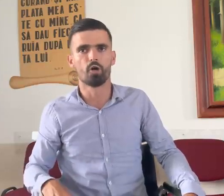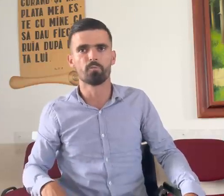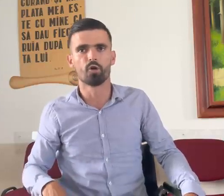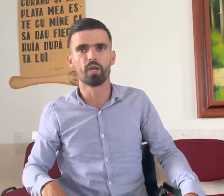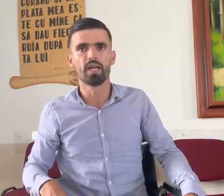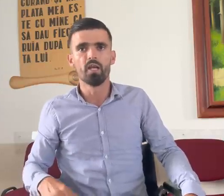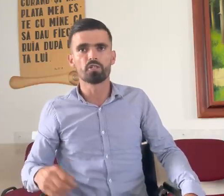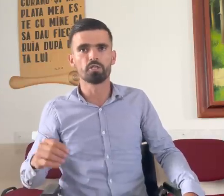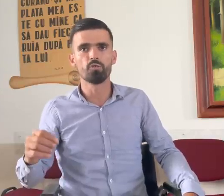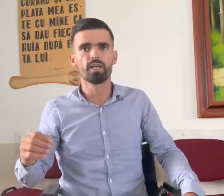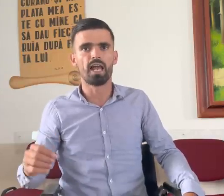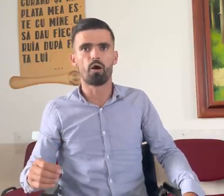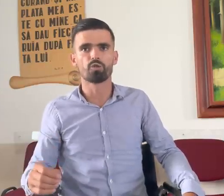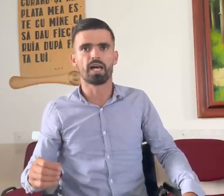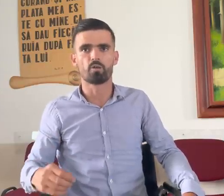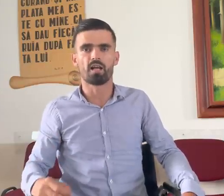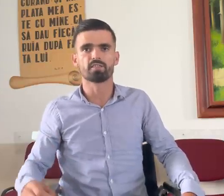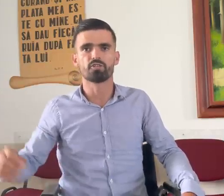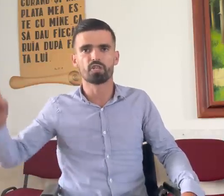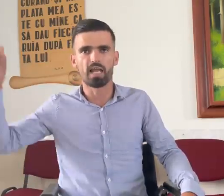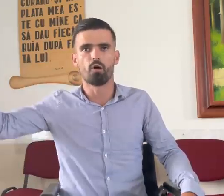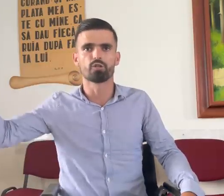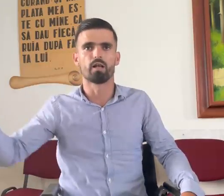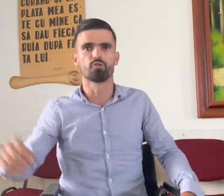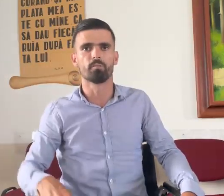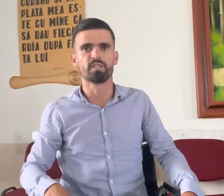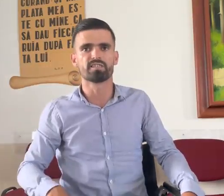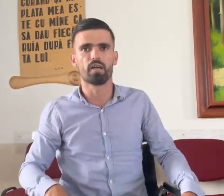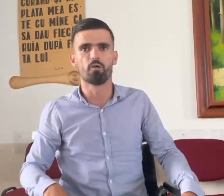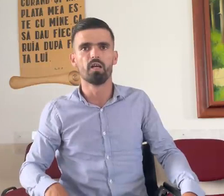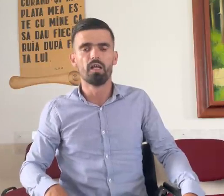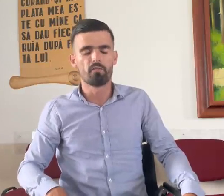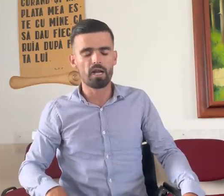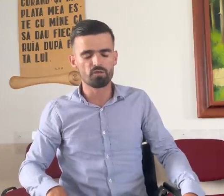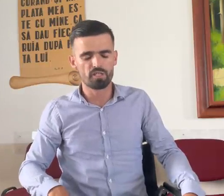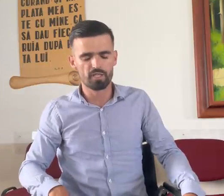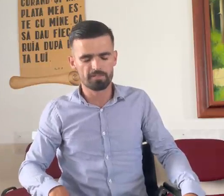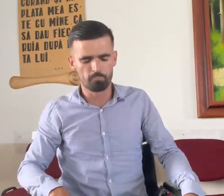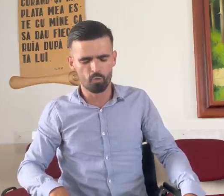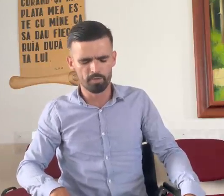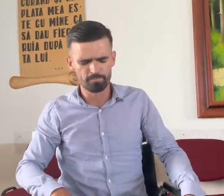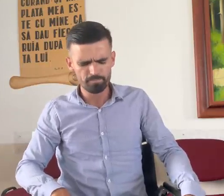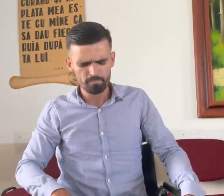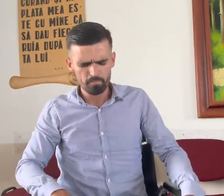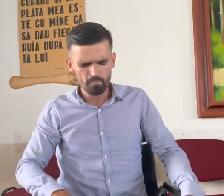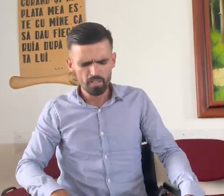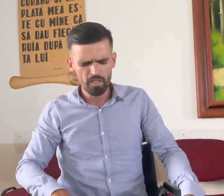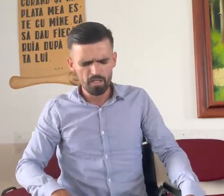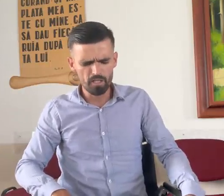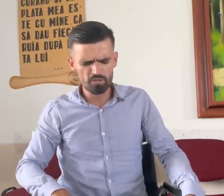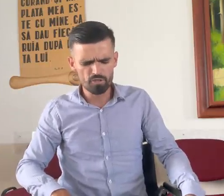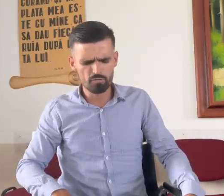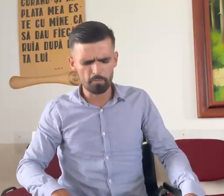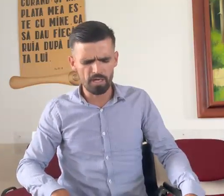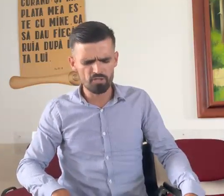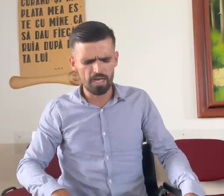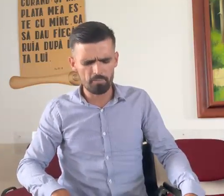Domnului și nu-i lauda noastră, ci lauda lui Dumnezeu. Vreau să vă spun că după aceea am